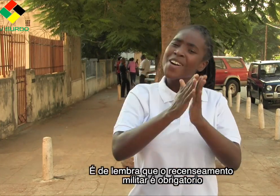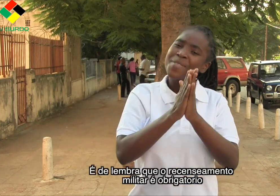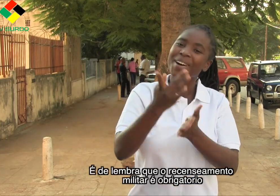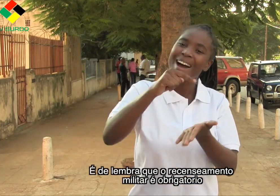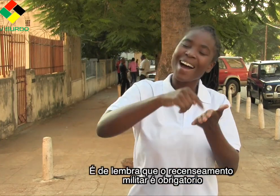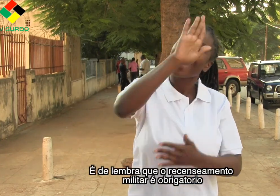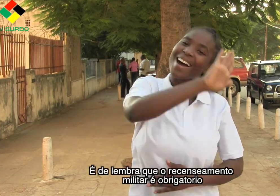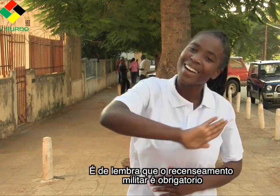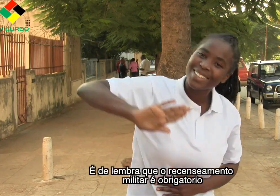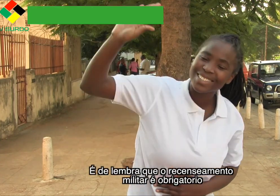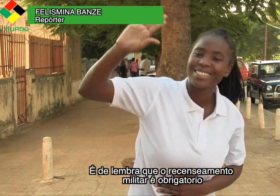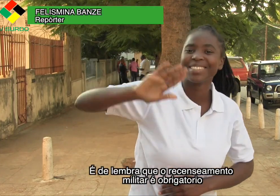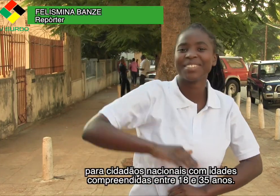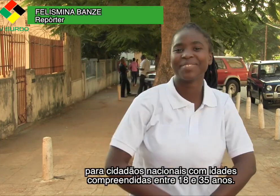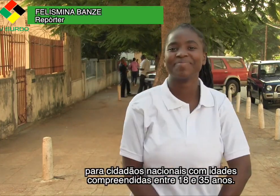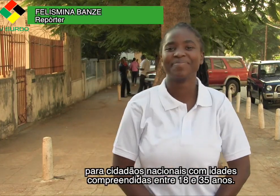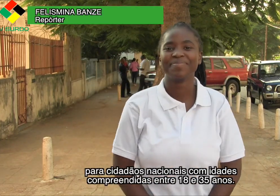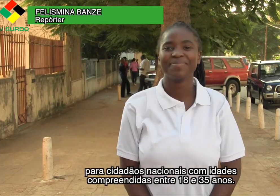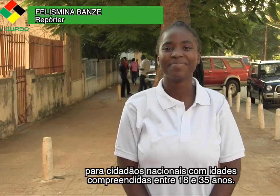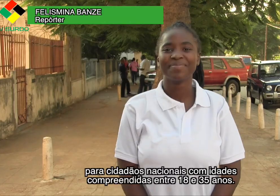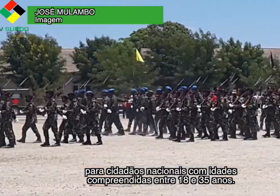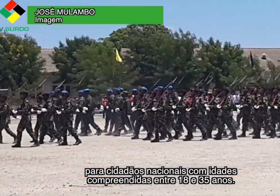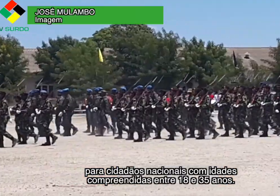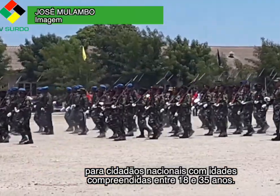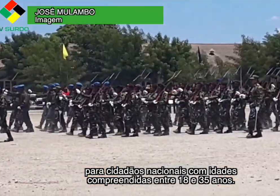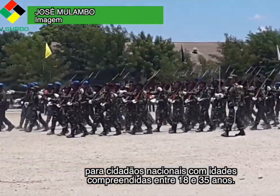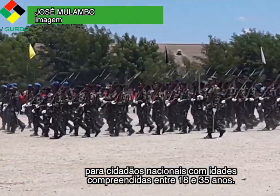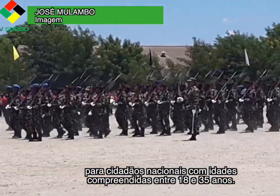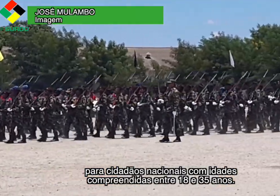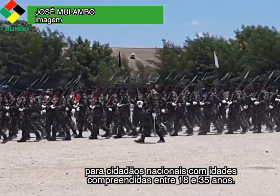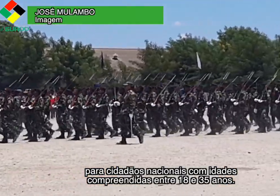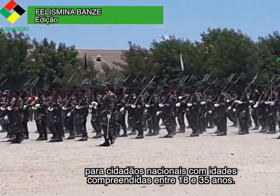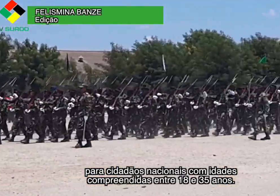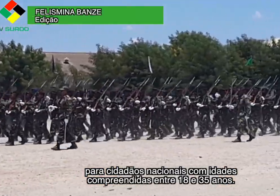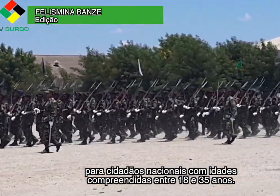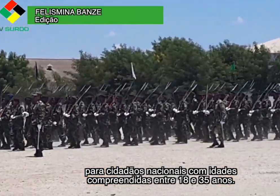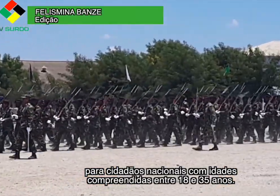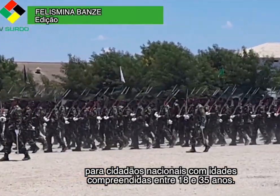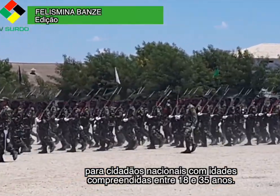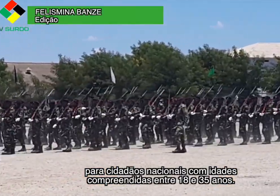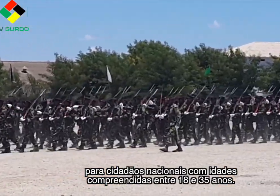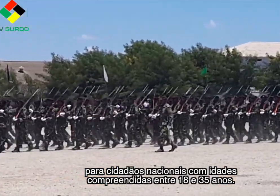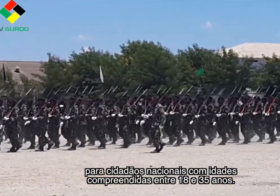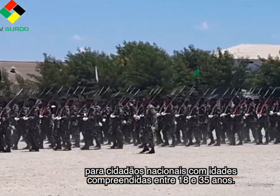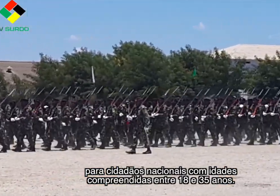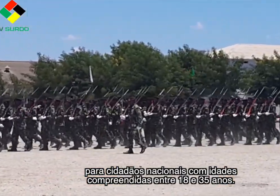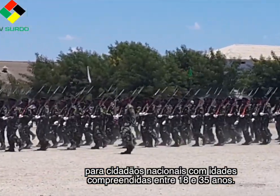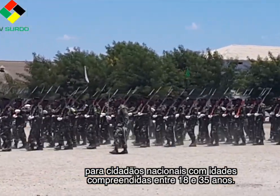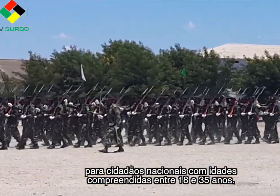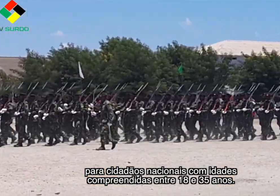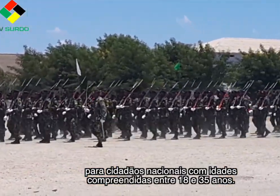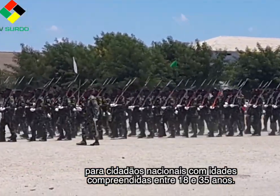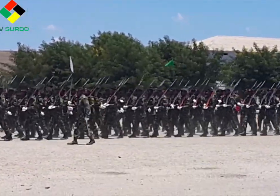que o recenseamento militar é obrigatório para cidadãos nacionais com idades compreendidas entre 18 e 35 anos.